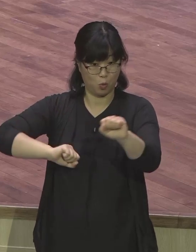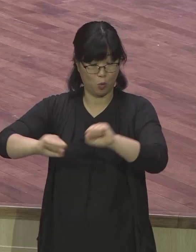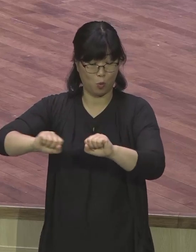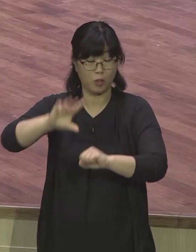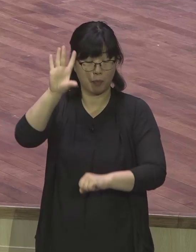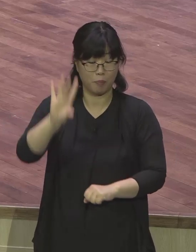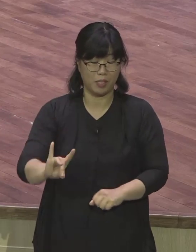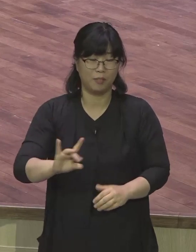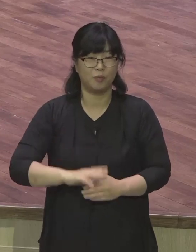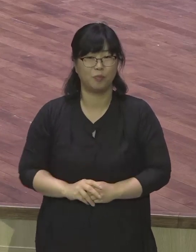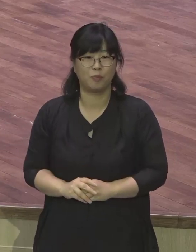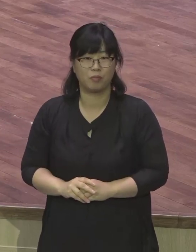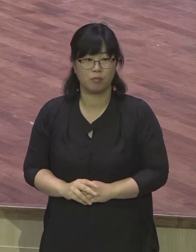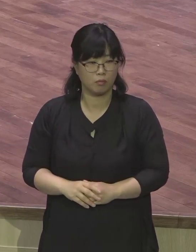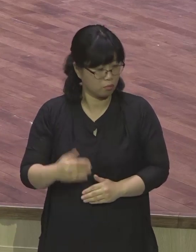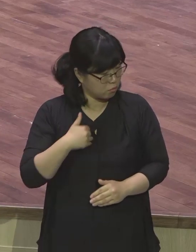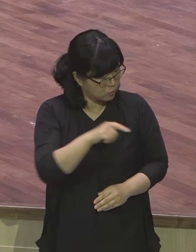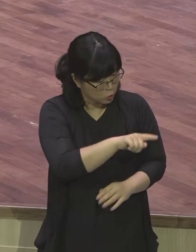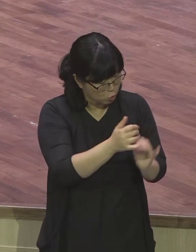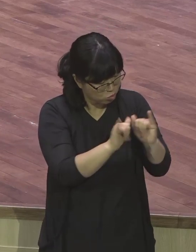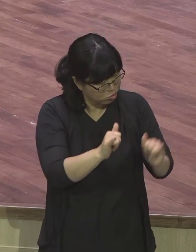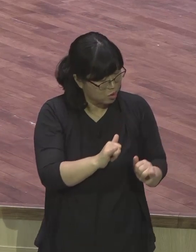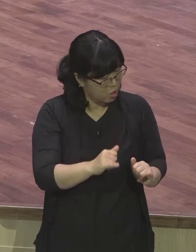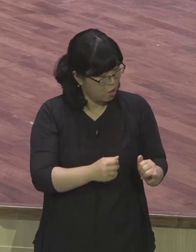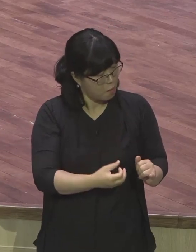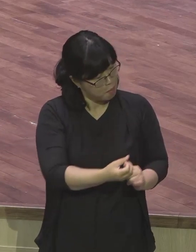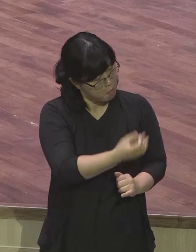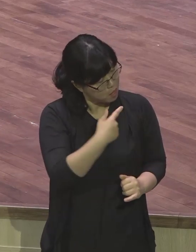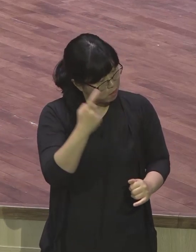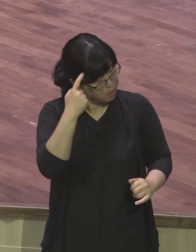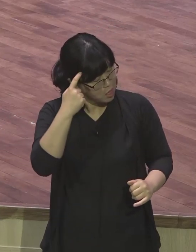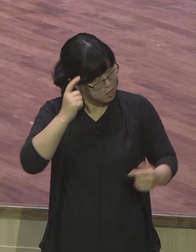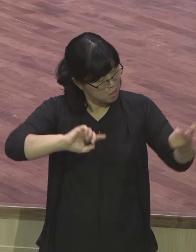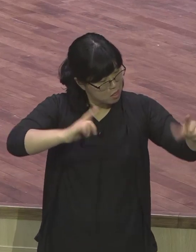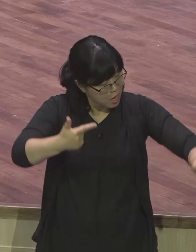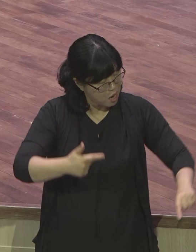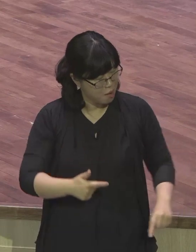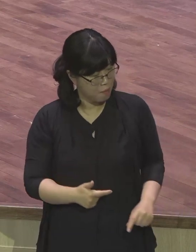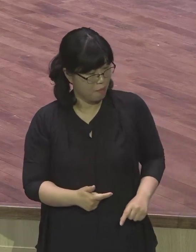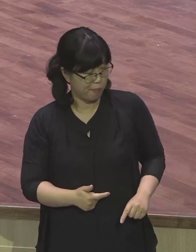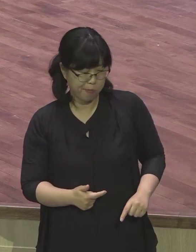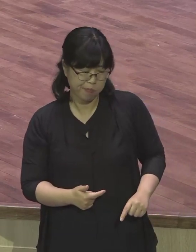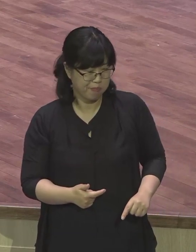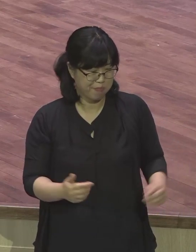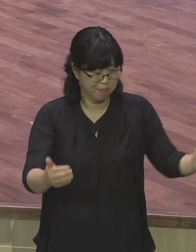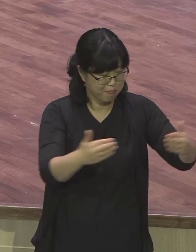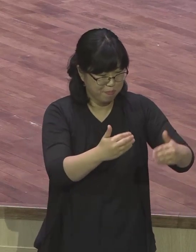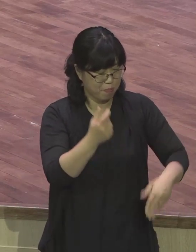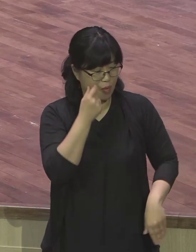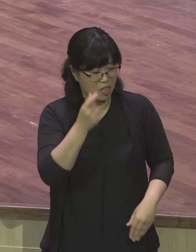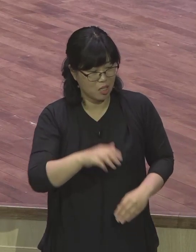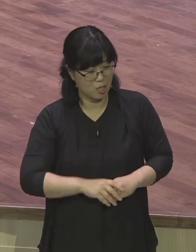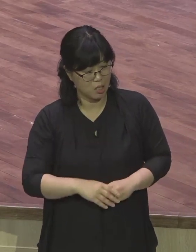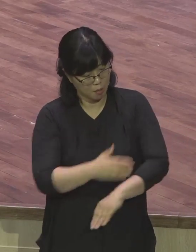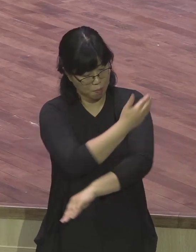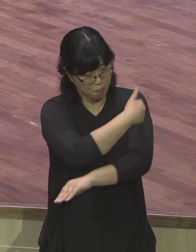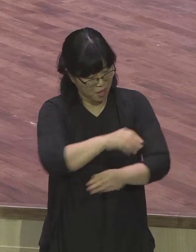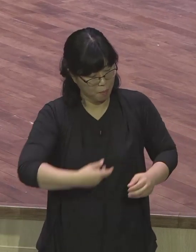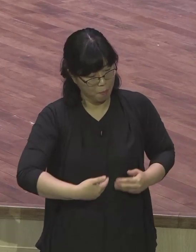때가 많습니다 그리고 이해하지 못하고 배려하지 못하니까 당연히 포용하지 못하는 것입니다 그런데 사역을